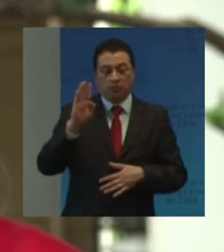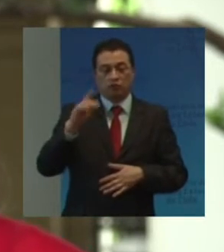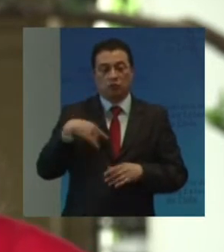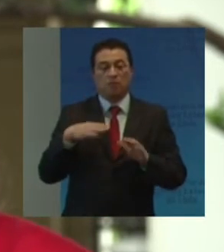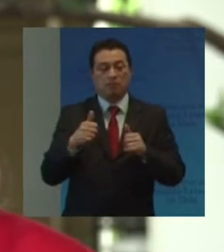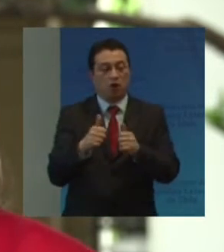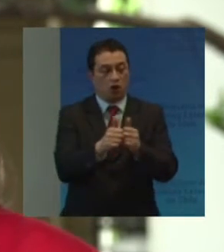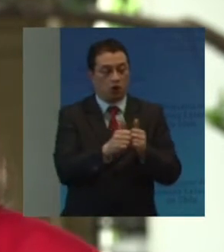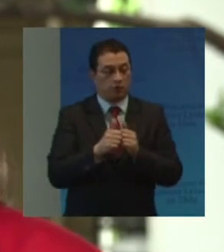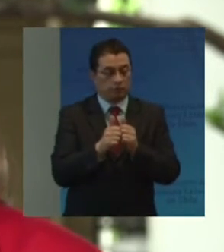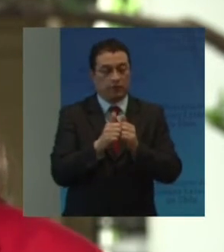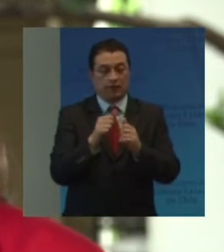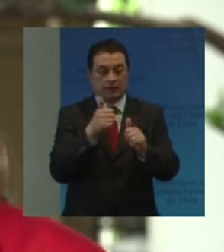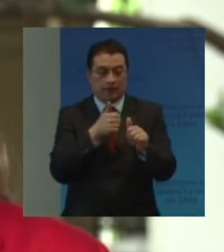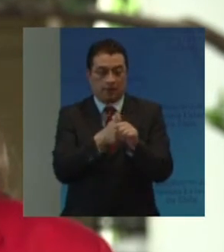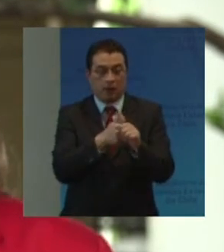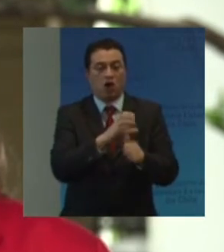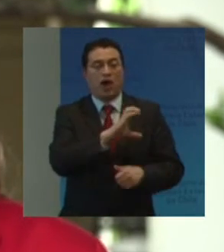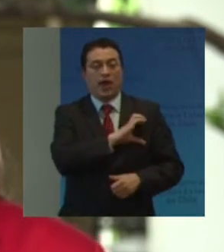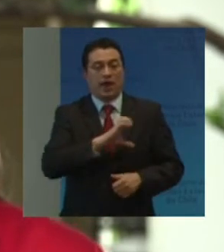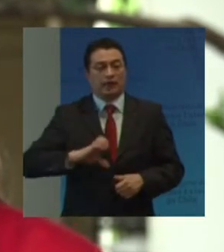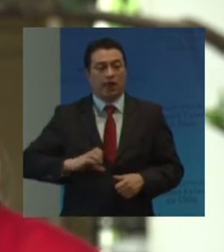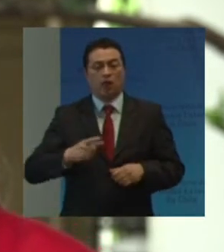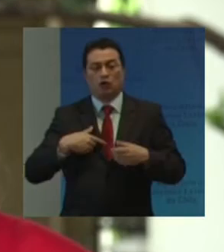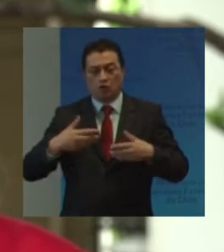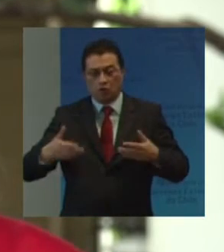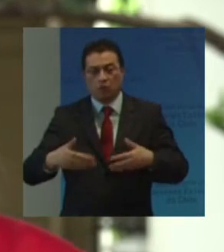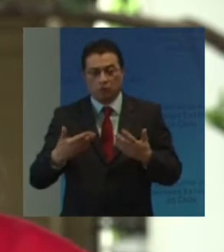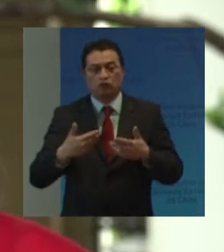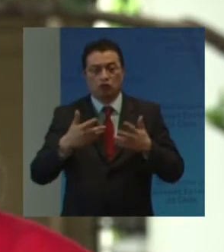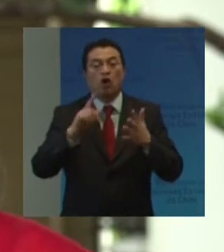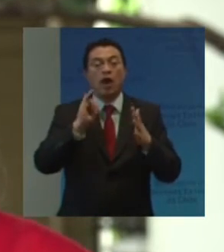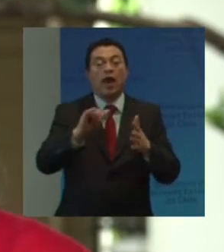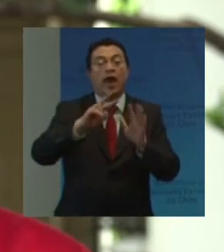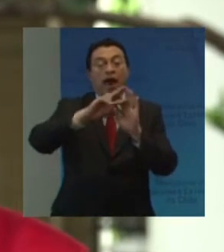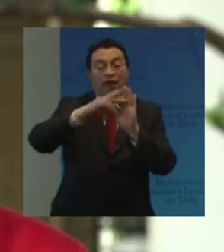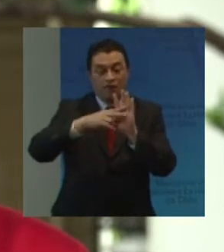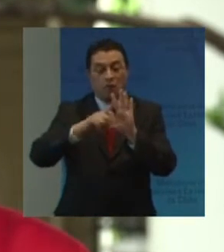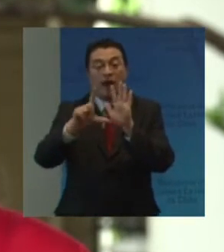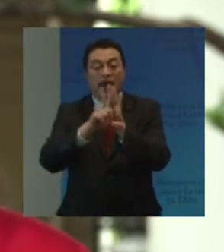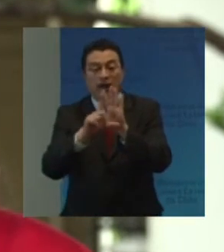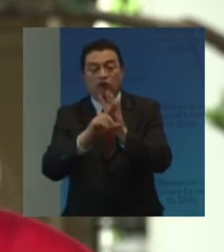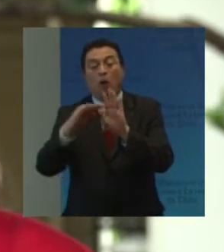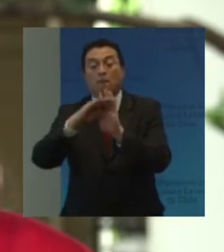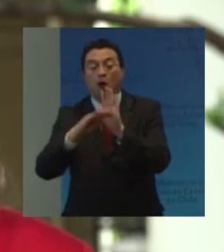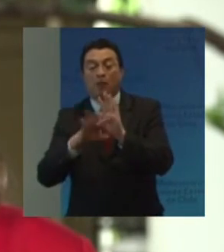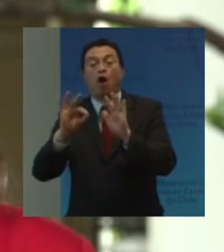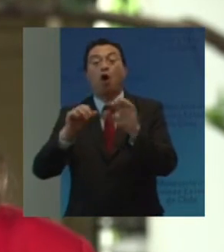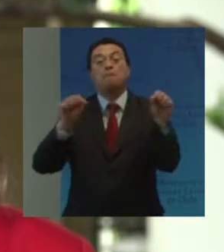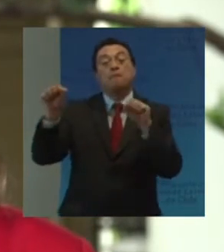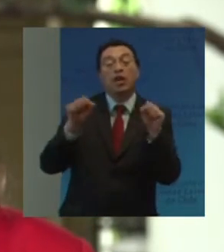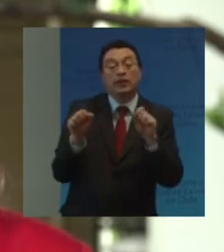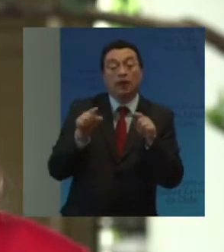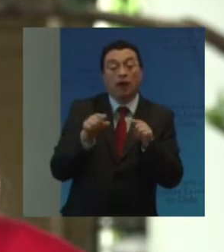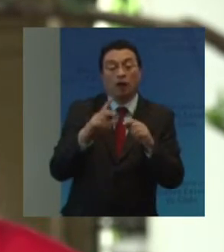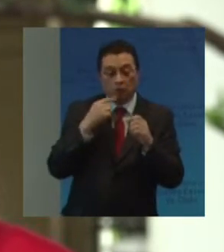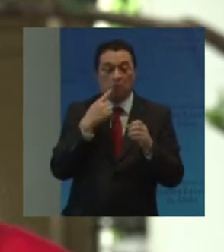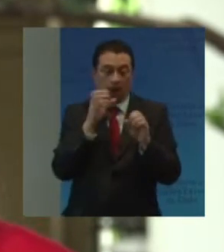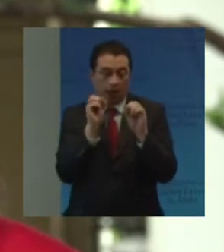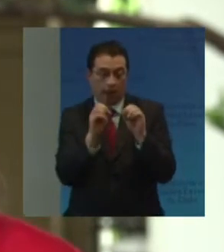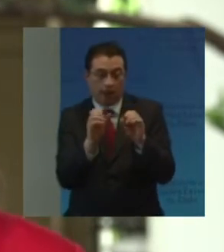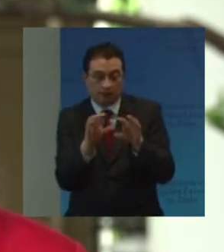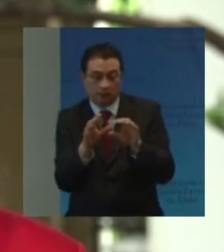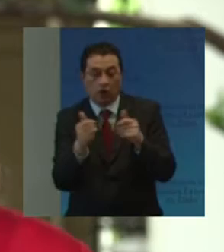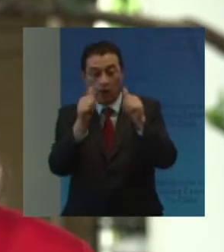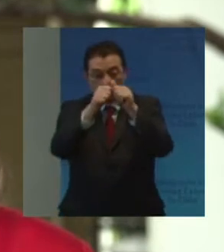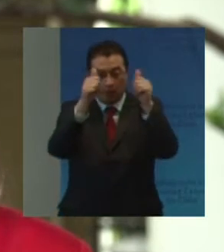Acompañamiento Y respaldo A los estados En la promoción De reformas Legislativas Programáticas O políticas A través de capacitaciones